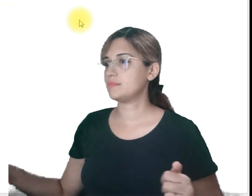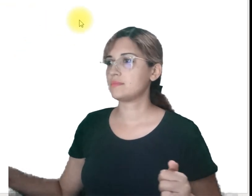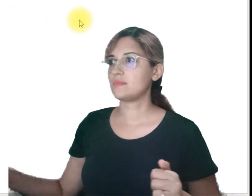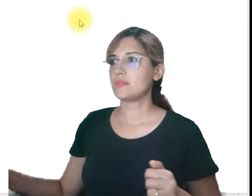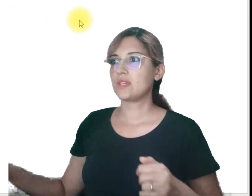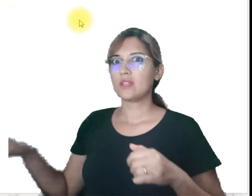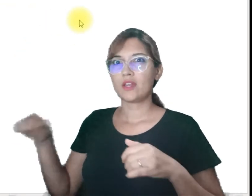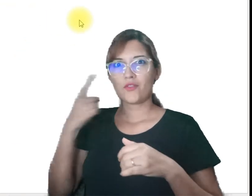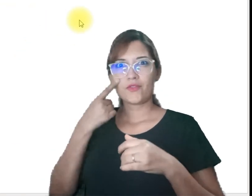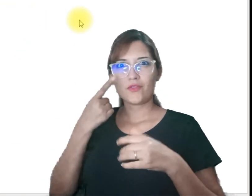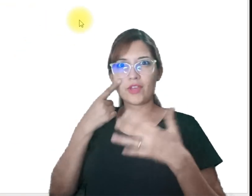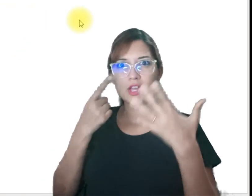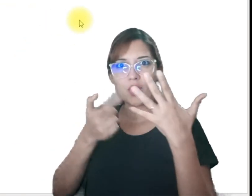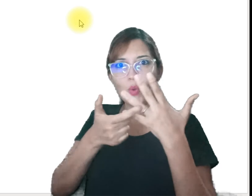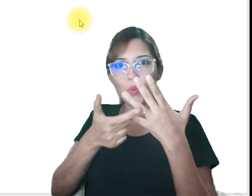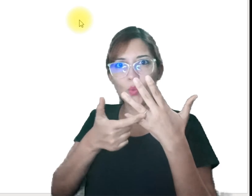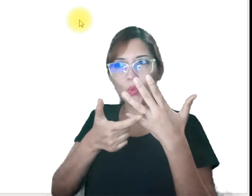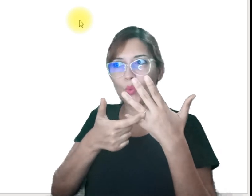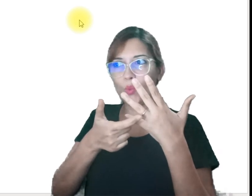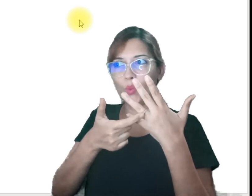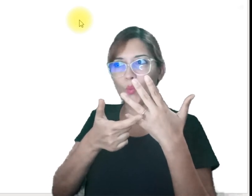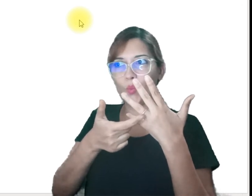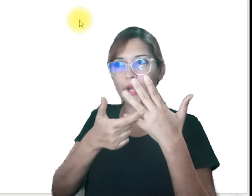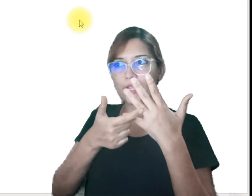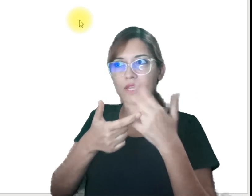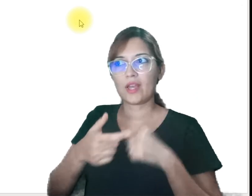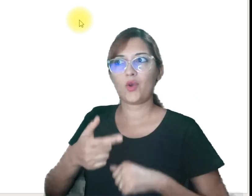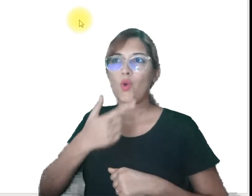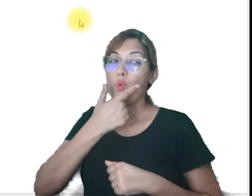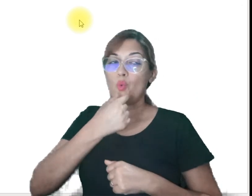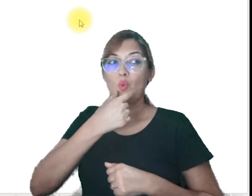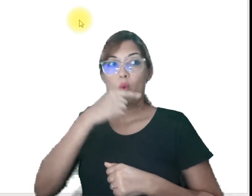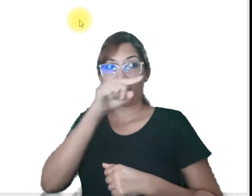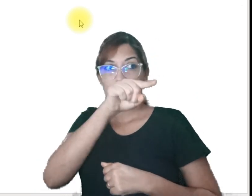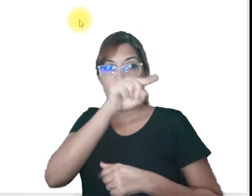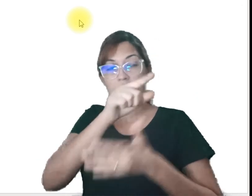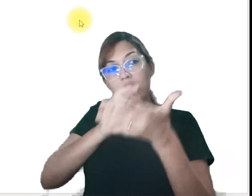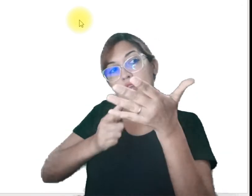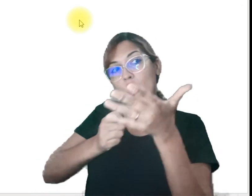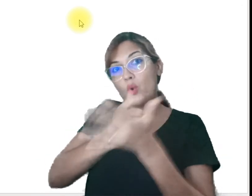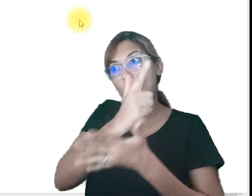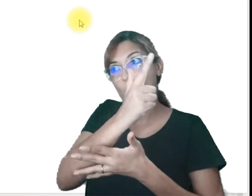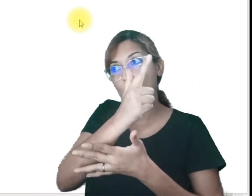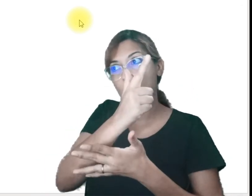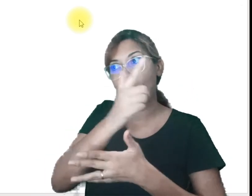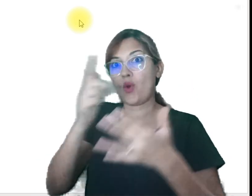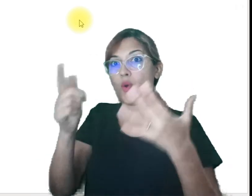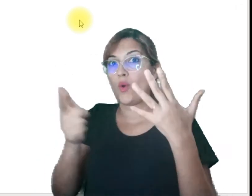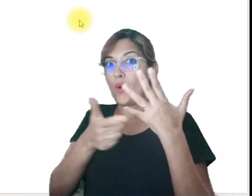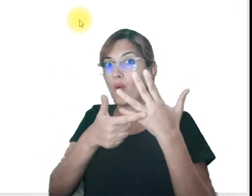Está vendo as alianças? Ele comprou alianças.